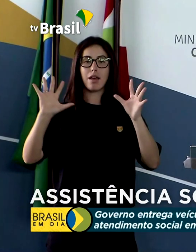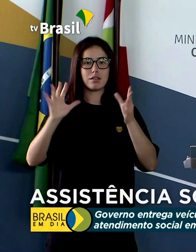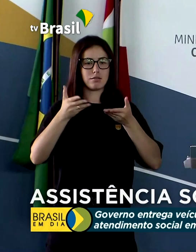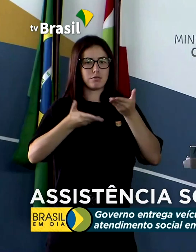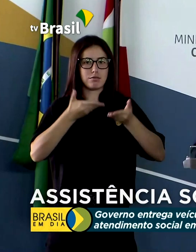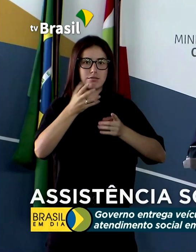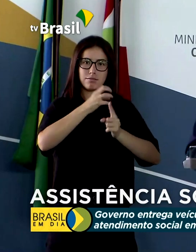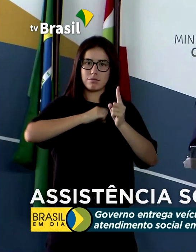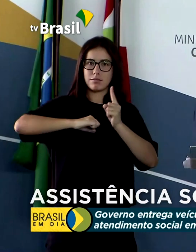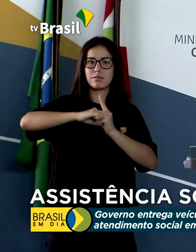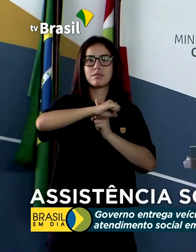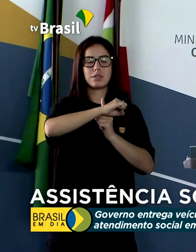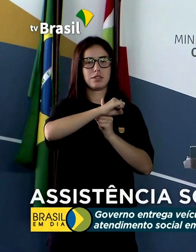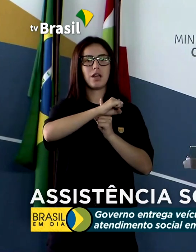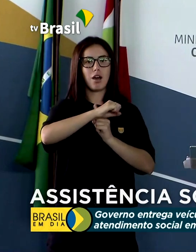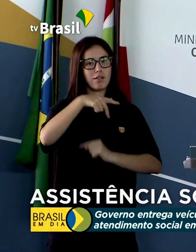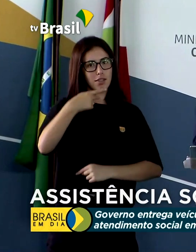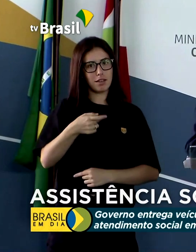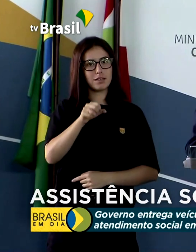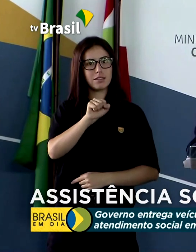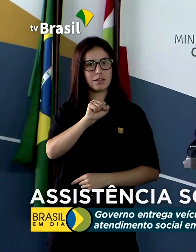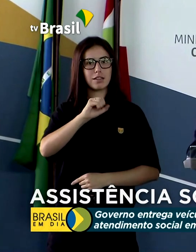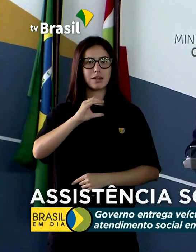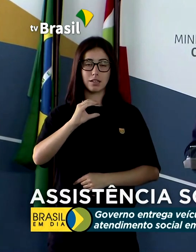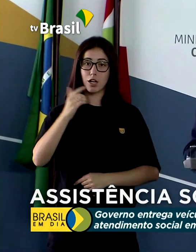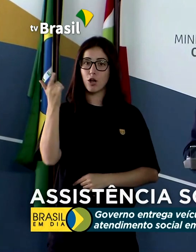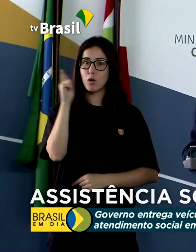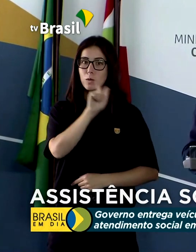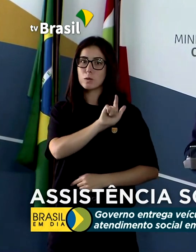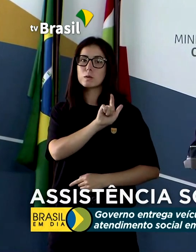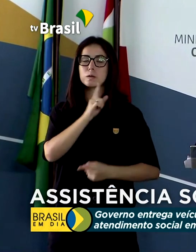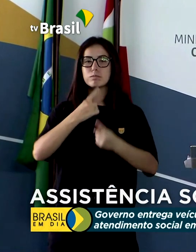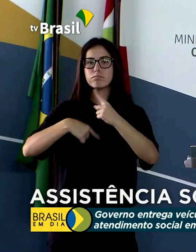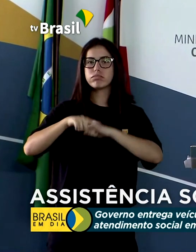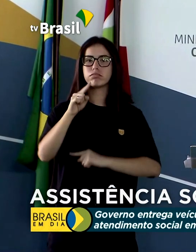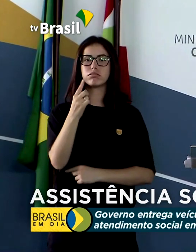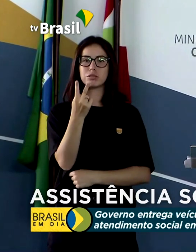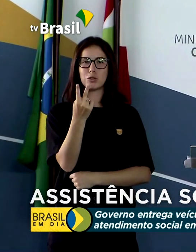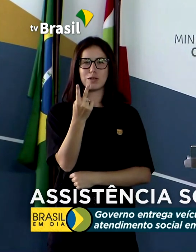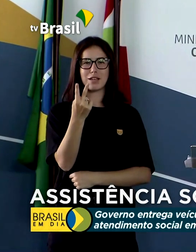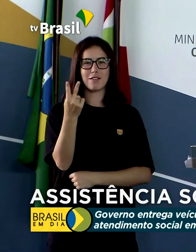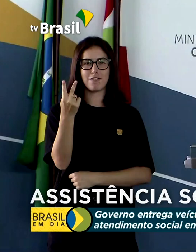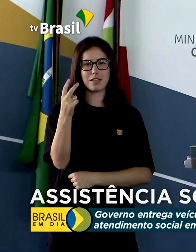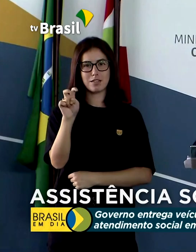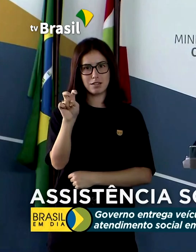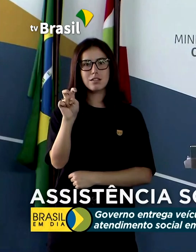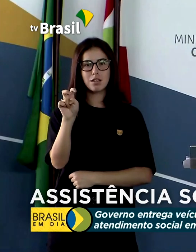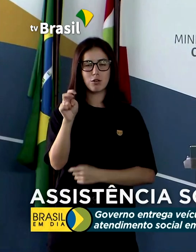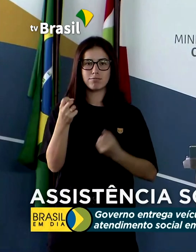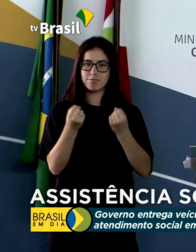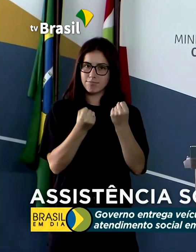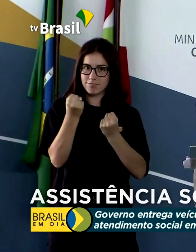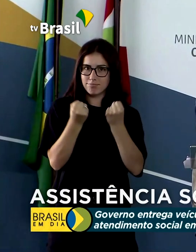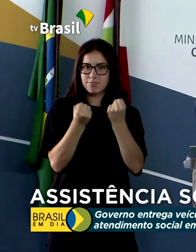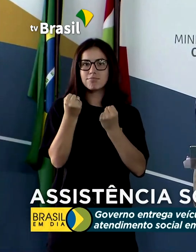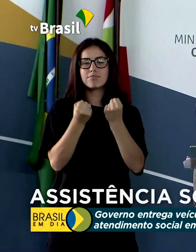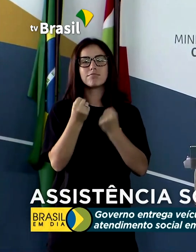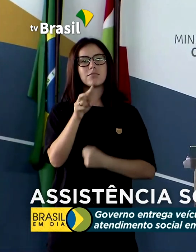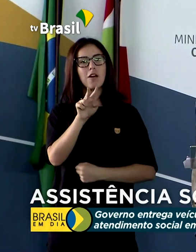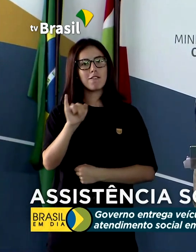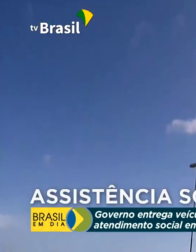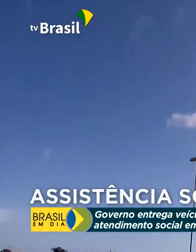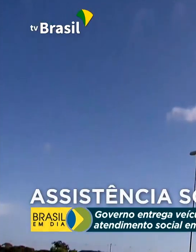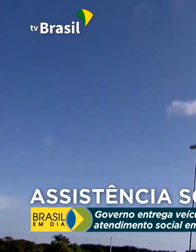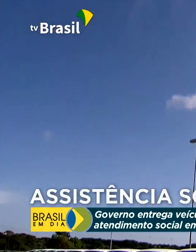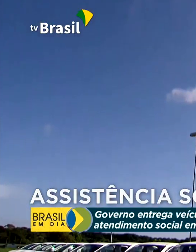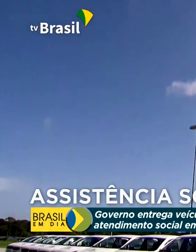fortalecido. Esse primeiro lote de 225 veículos, ele vai ser acrescido de mais